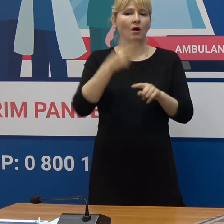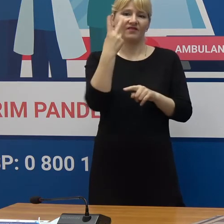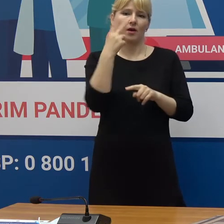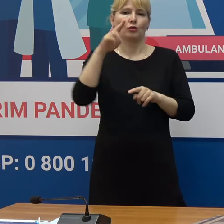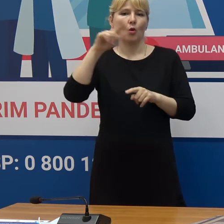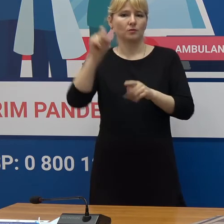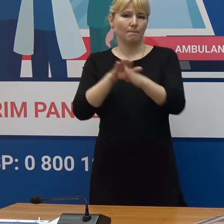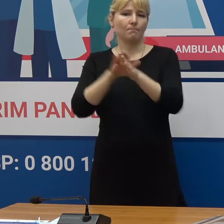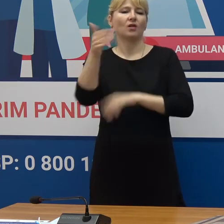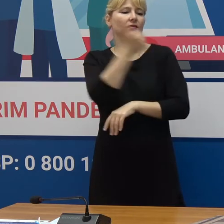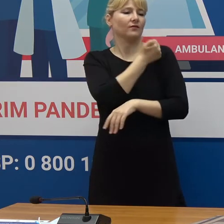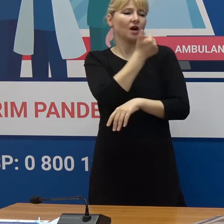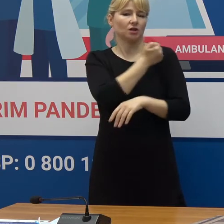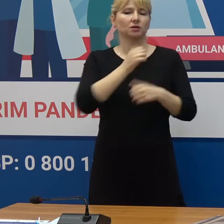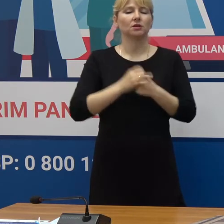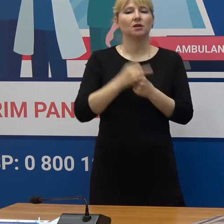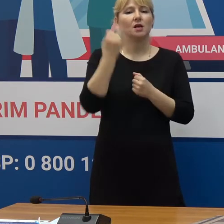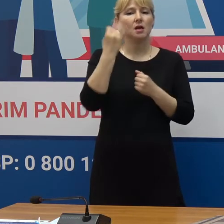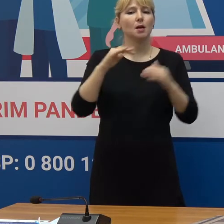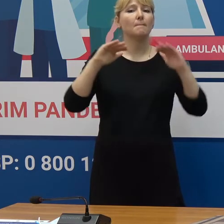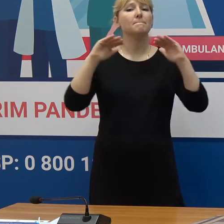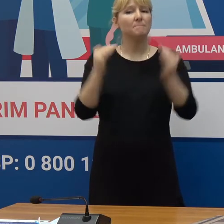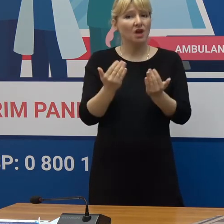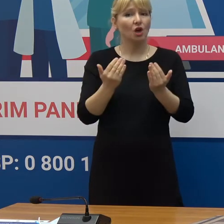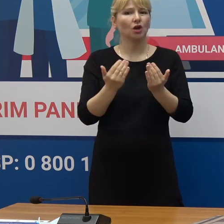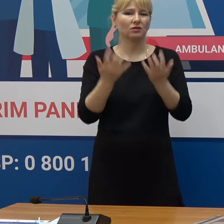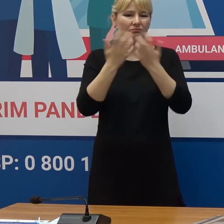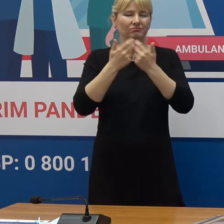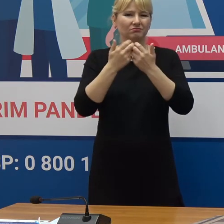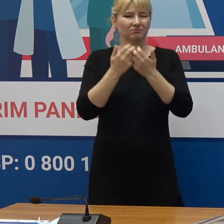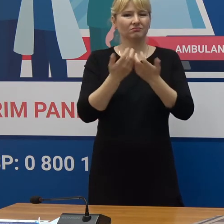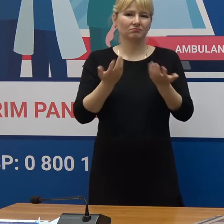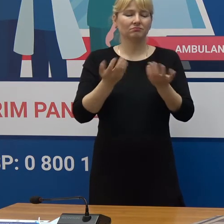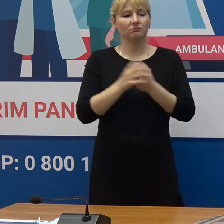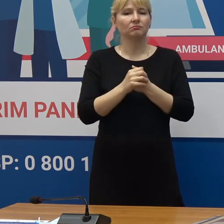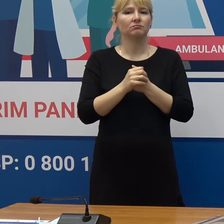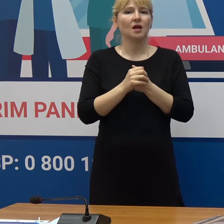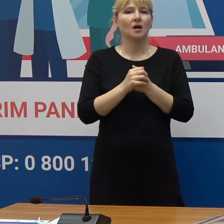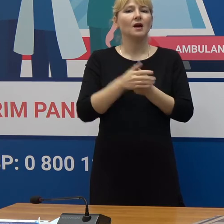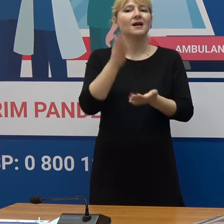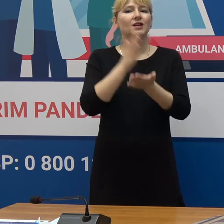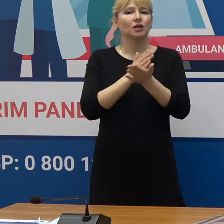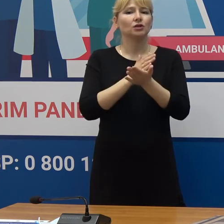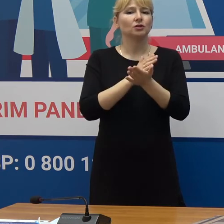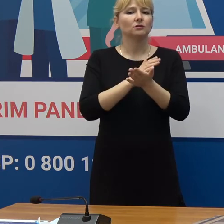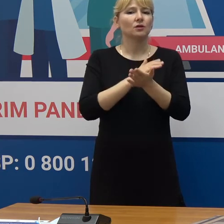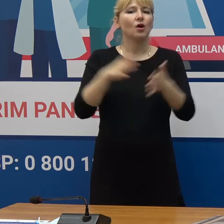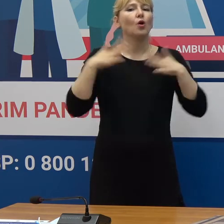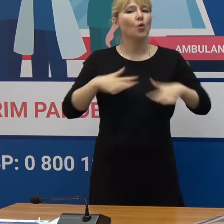complete și mai puțin mai cifre mai modeste sunt în Georgia